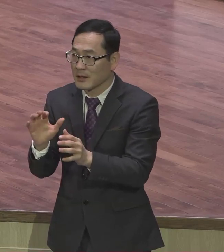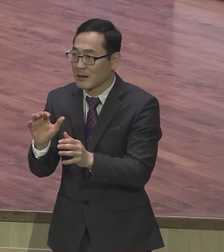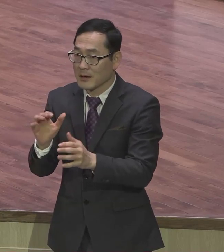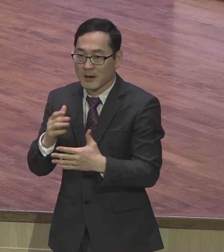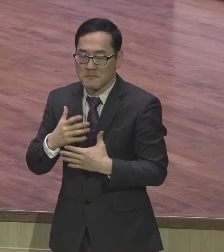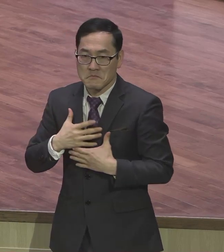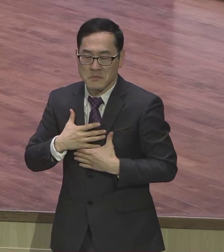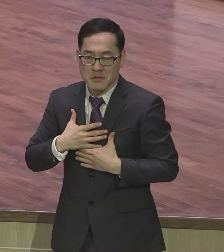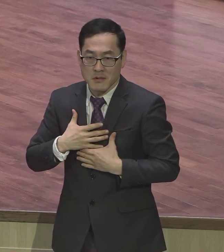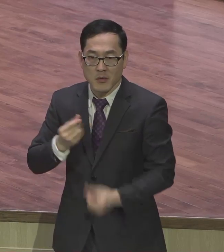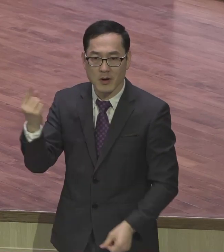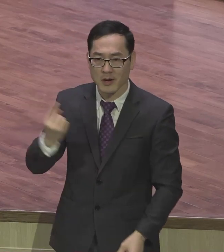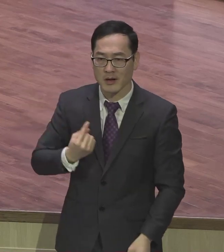여러분이 경험할 수 있습니다